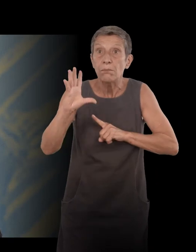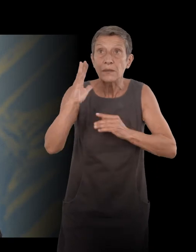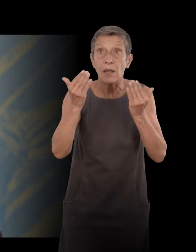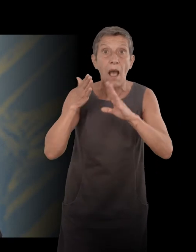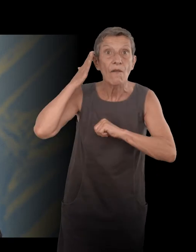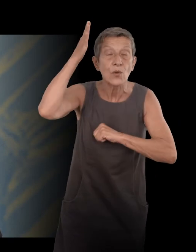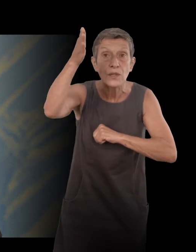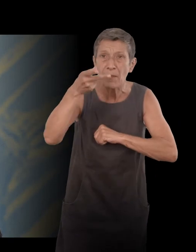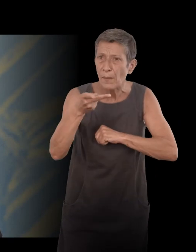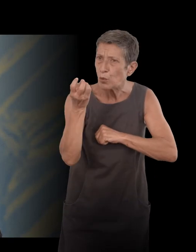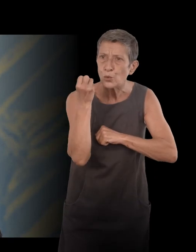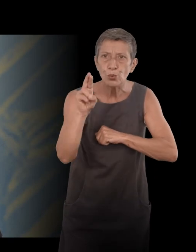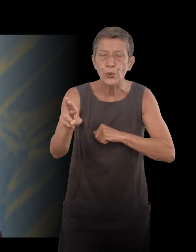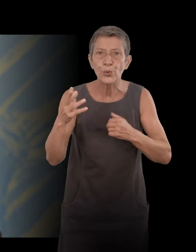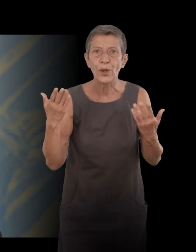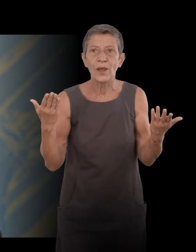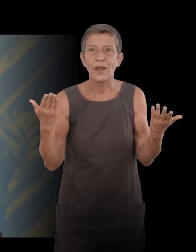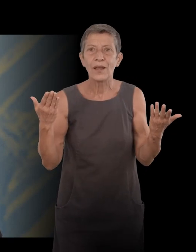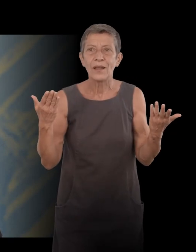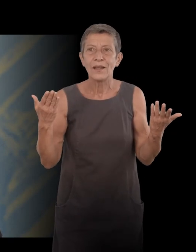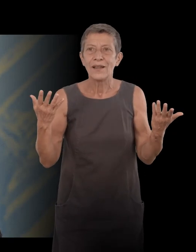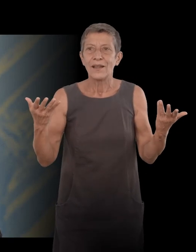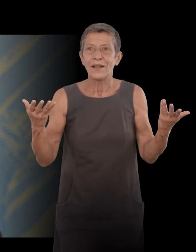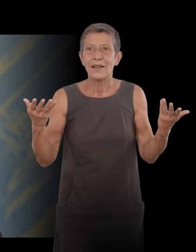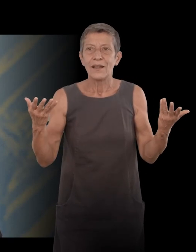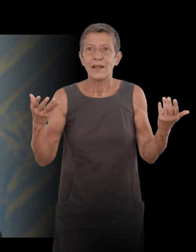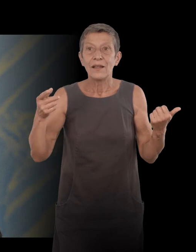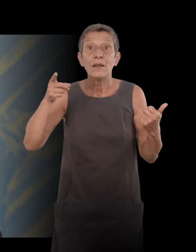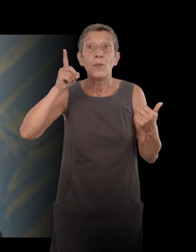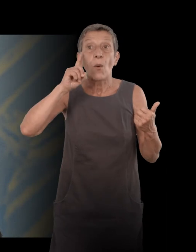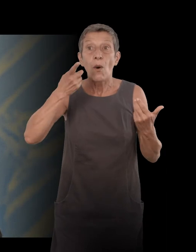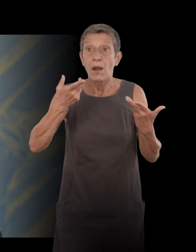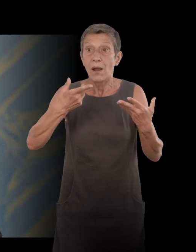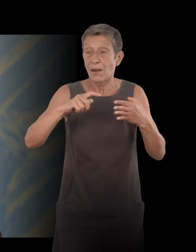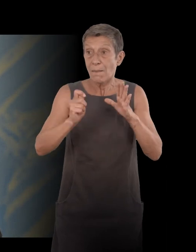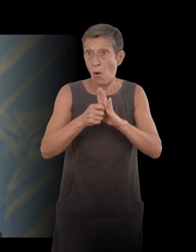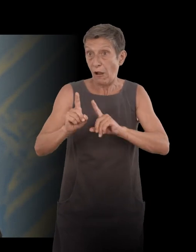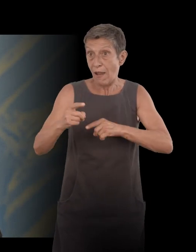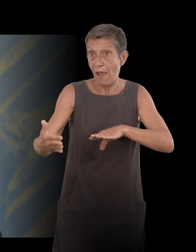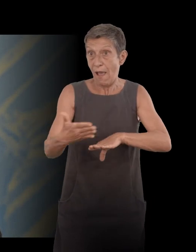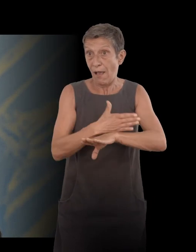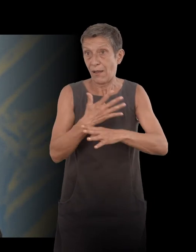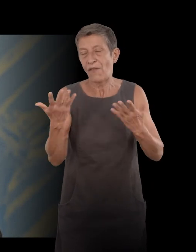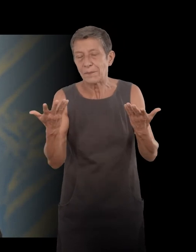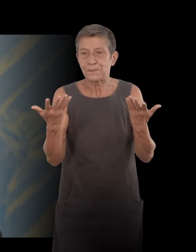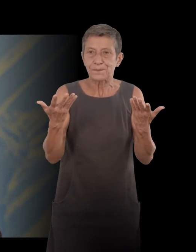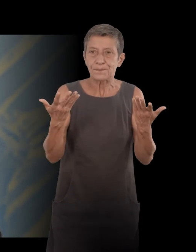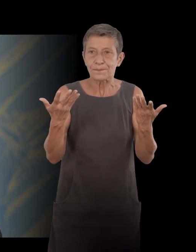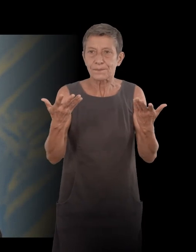Parce que ça se passe avant la guerre. Schnitzler, enfin, en